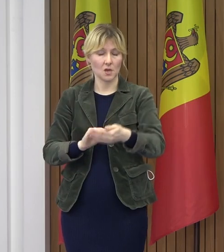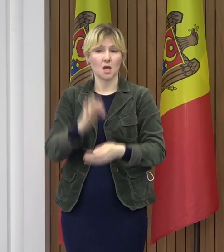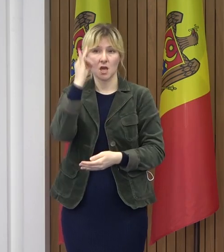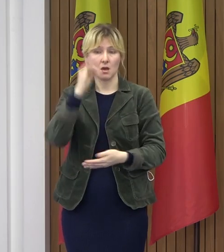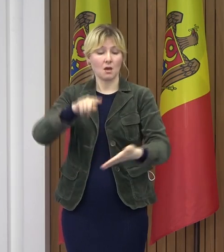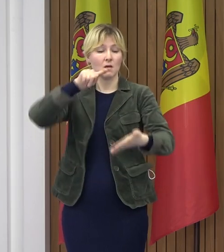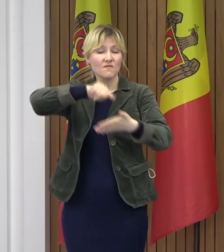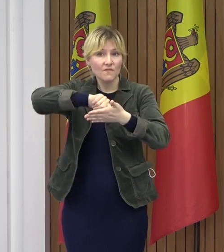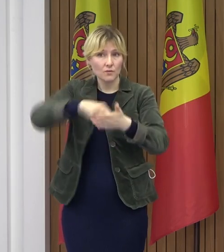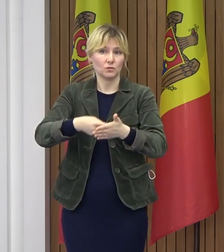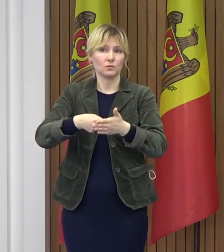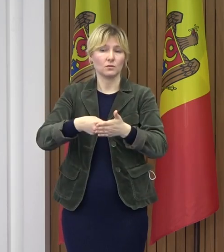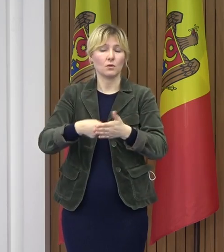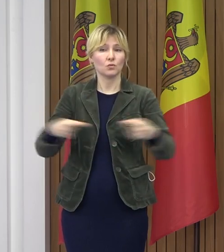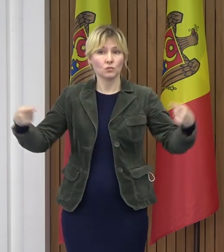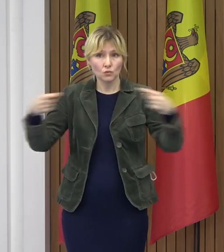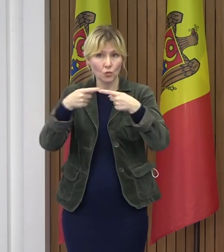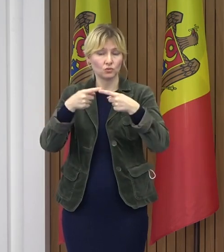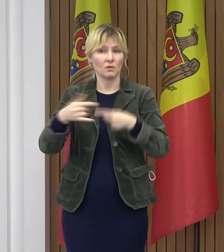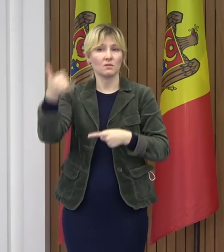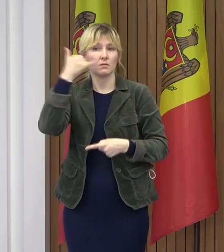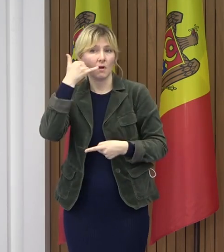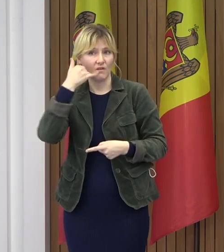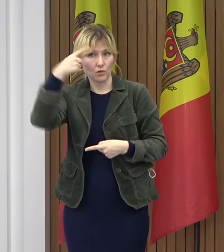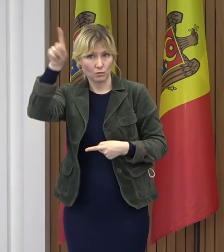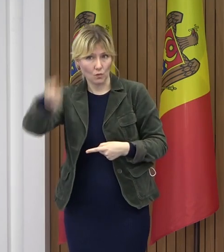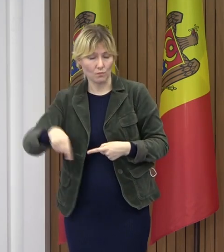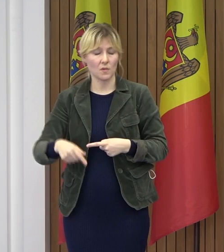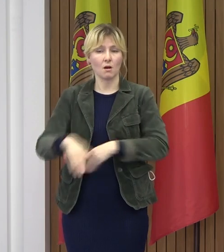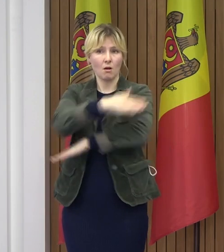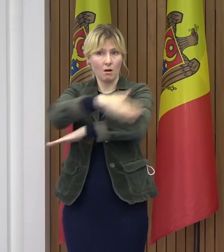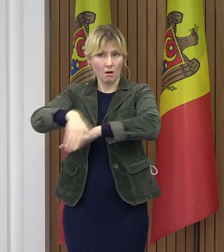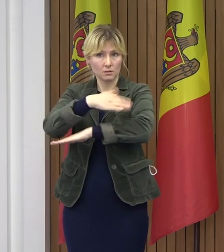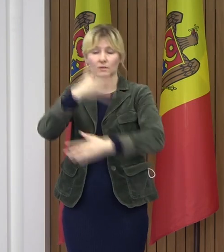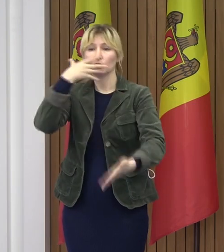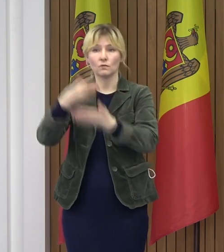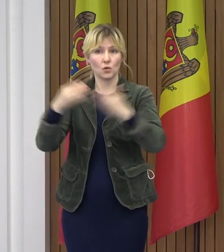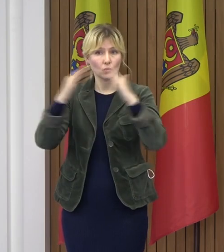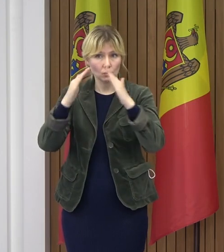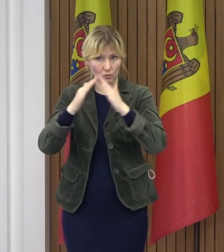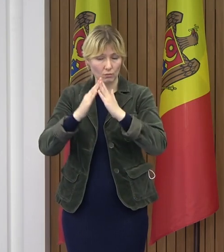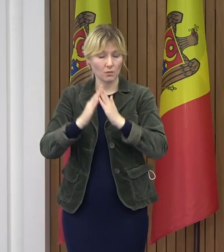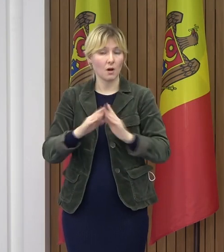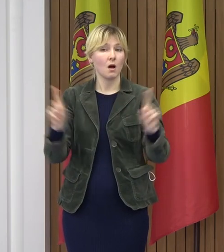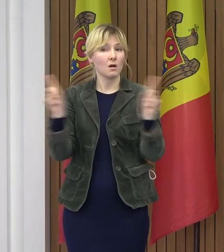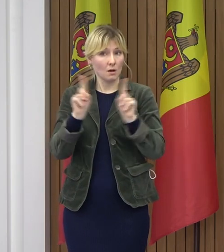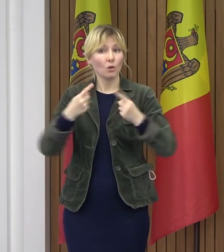indice cu exactitate telefoanele de contact, adresa de la domiciliu, în așa fel încât